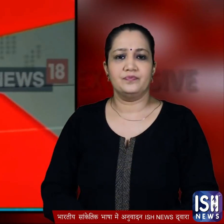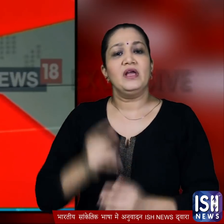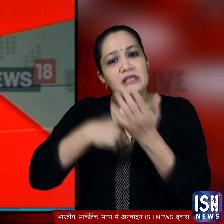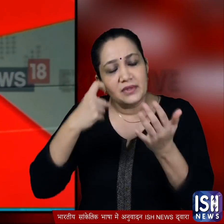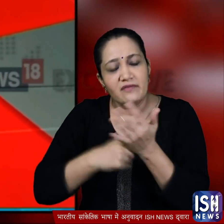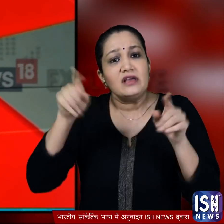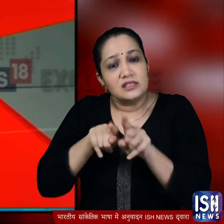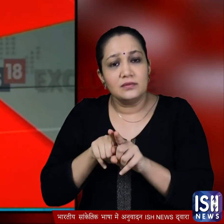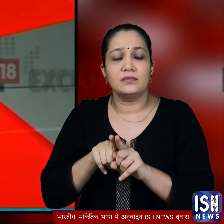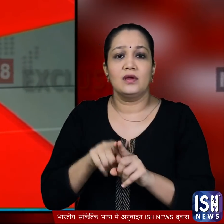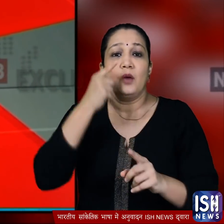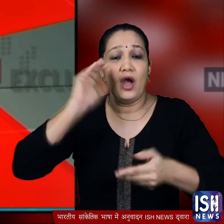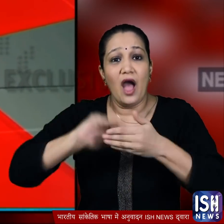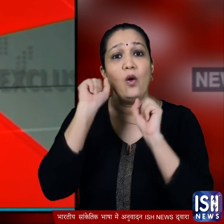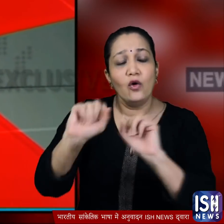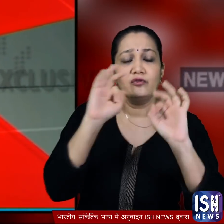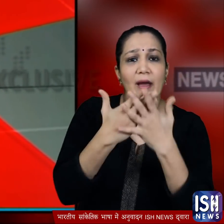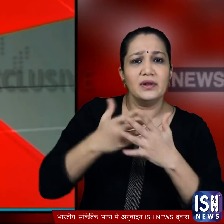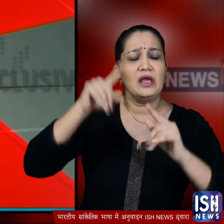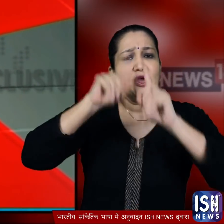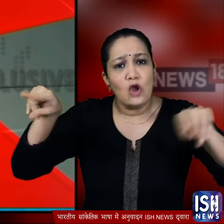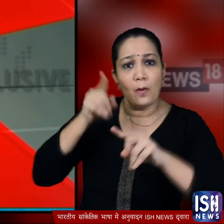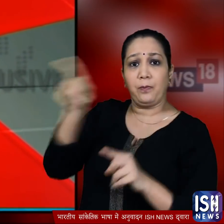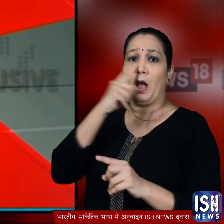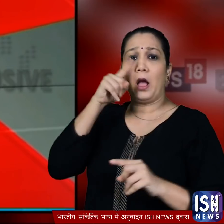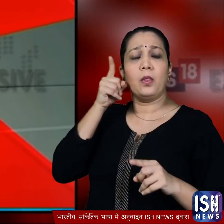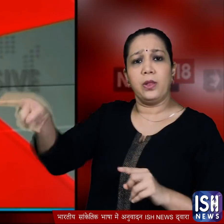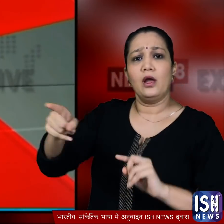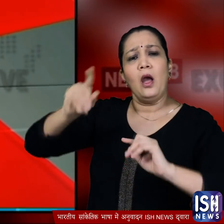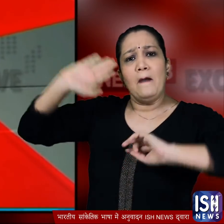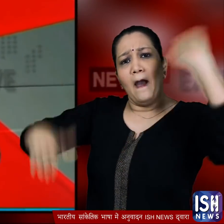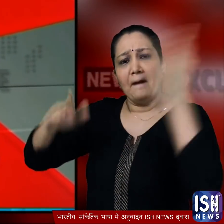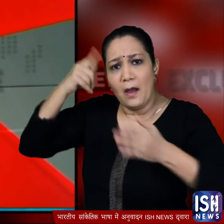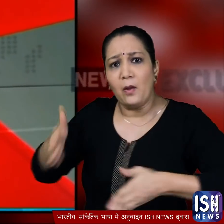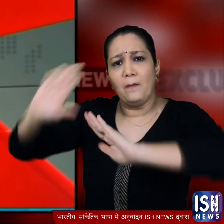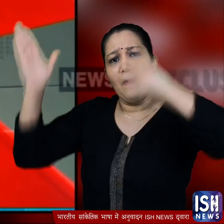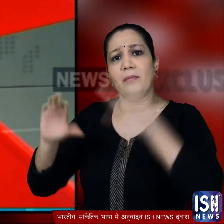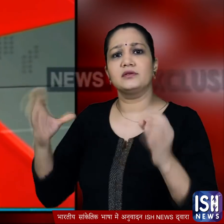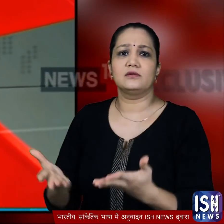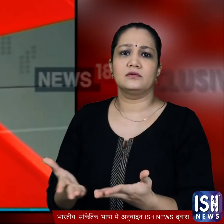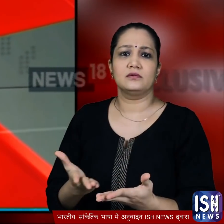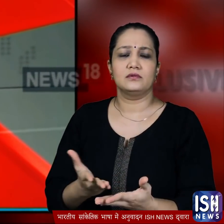और रिवा में तो हद होगी जहां दुलहे के घरवालों ने सारी गलती दुलहन की मान कर उसे बीच रास्ते पीटना शुरू कर दी